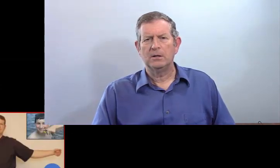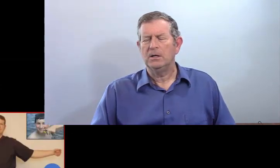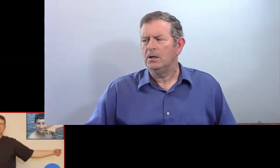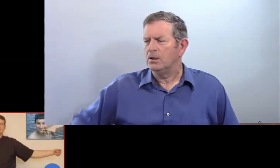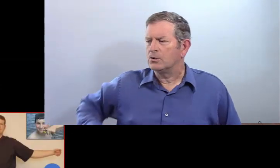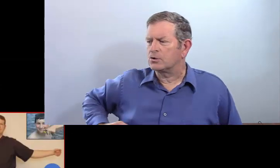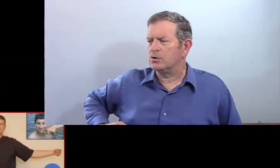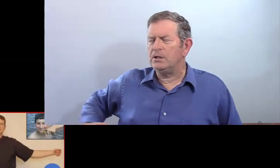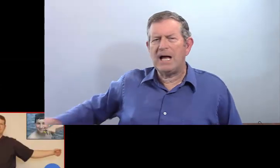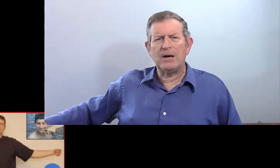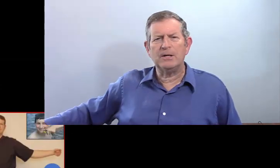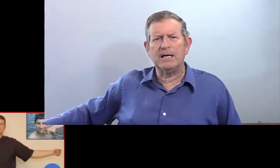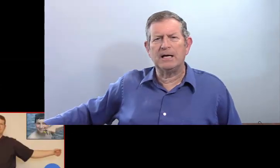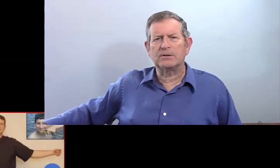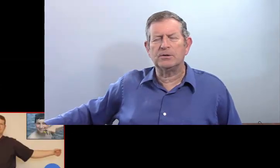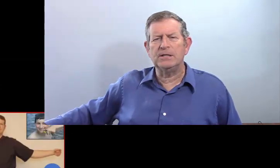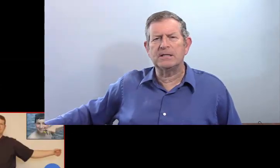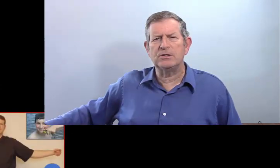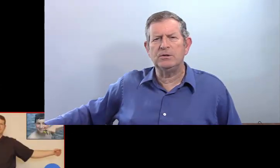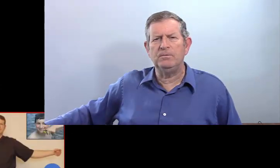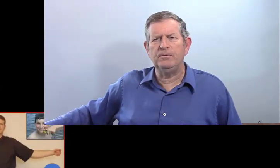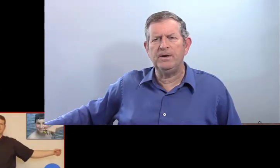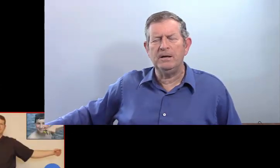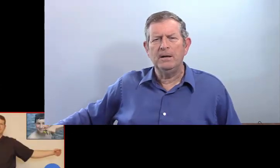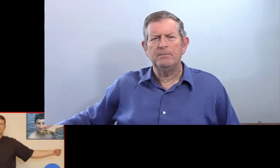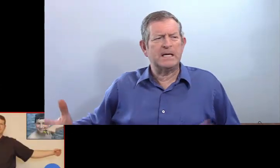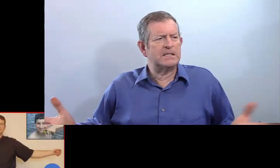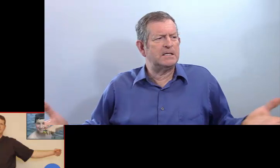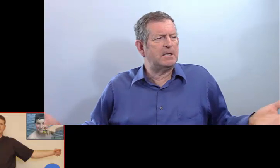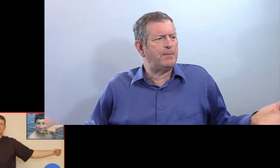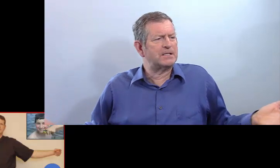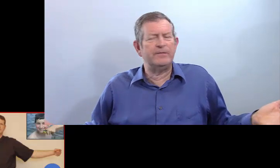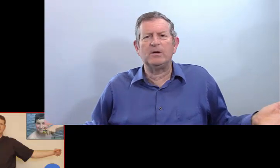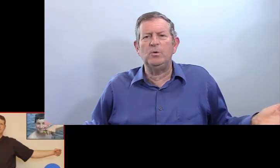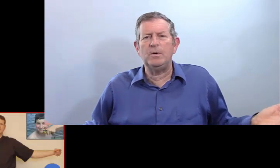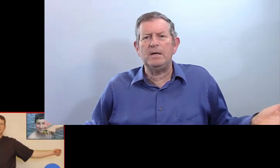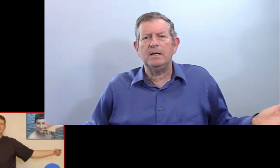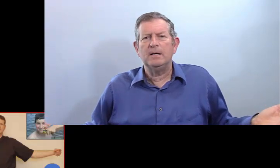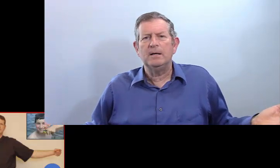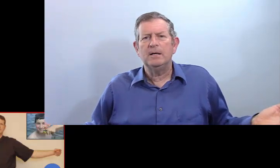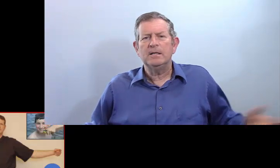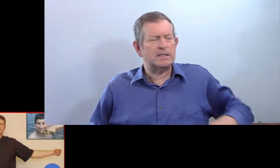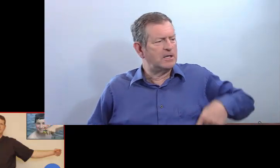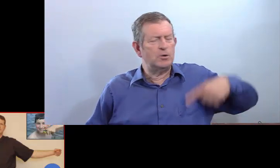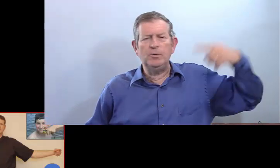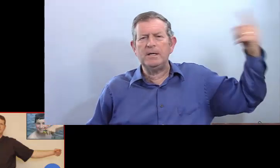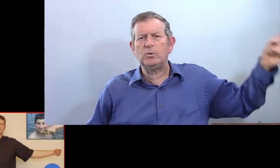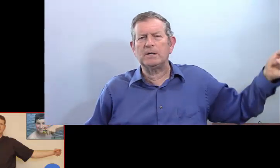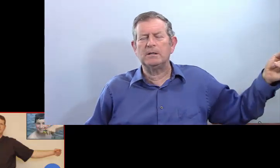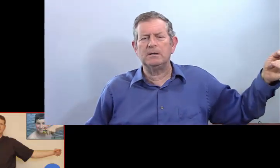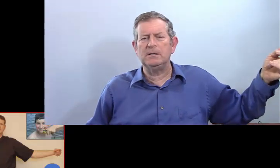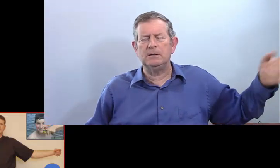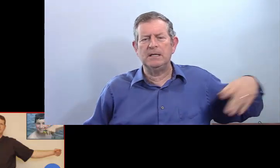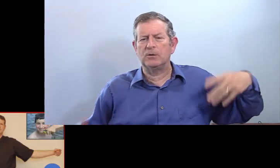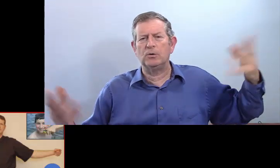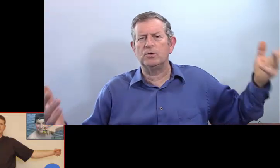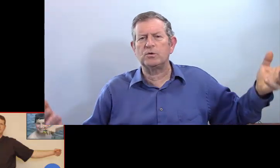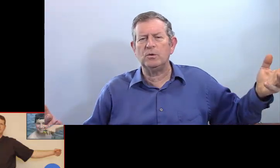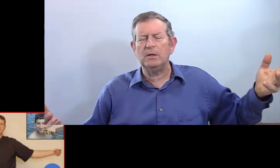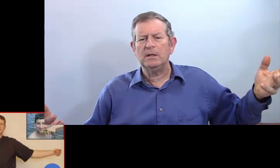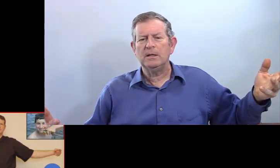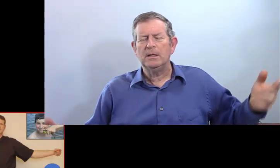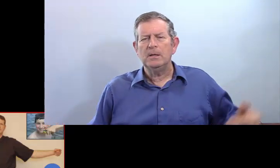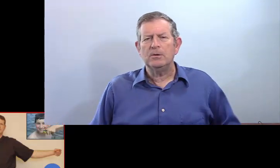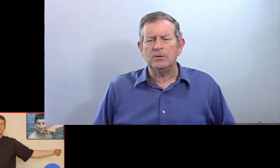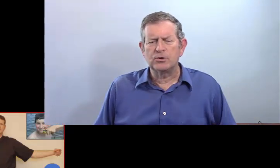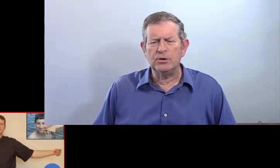Je la regarde. Je la regarde. Quand il s'agit d'une fille. Mais qu'est-ce qui s'est passé avec lui ? C'était lui, tout... Il y a deux